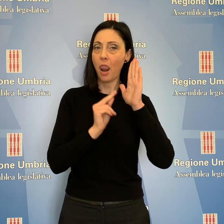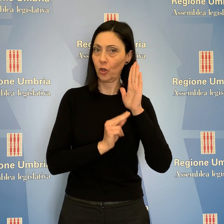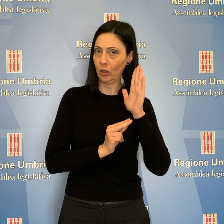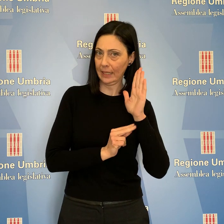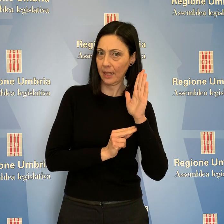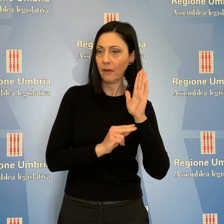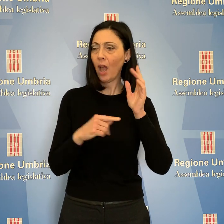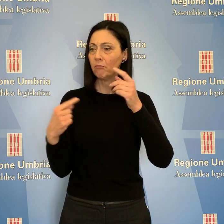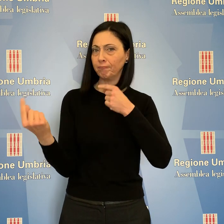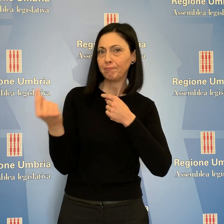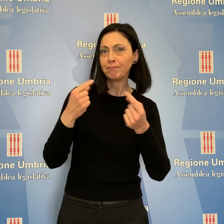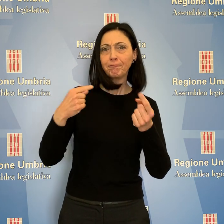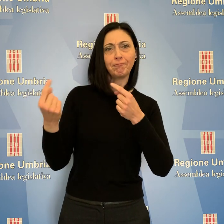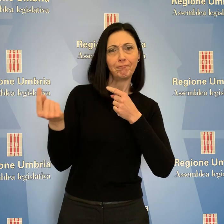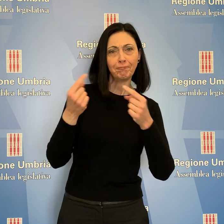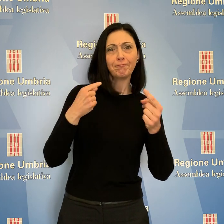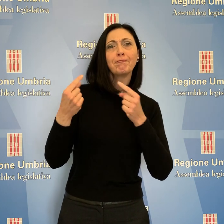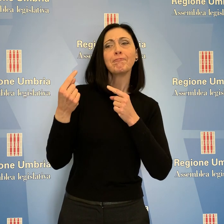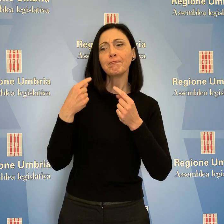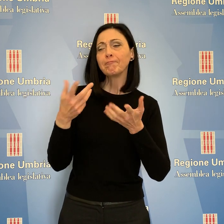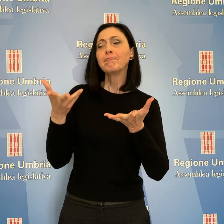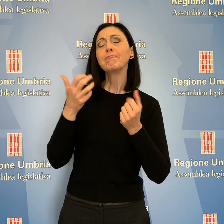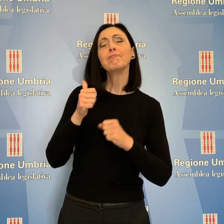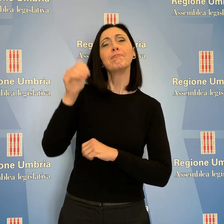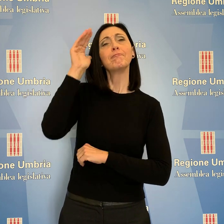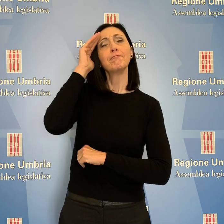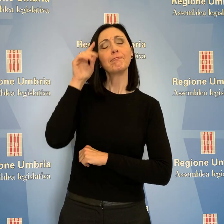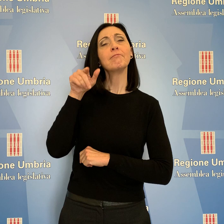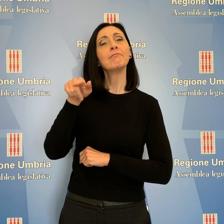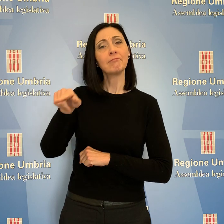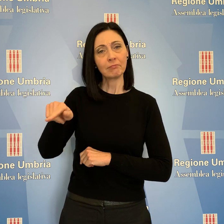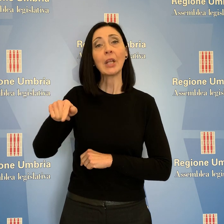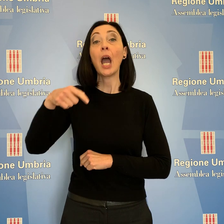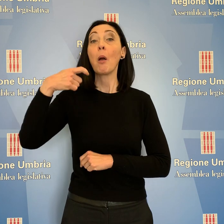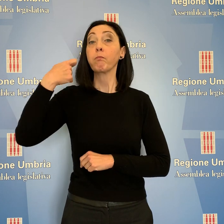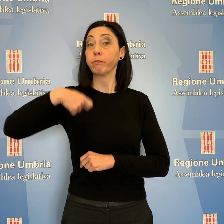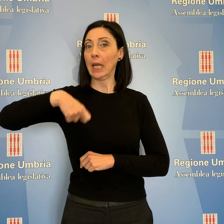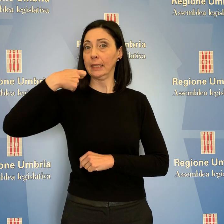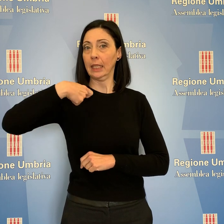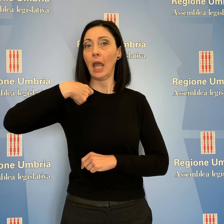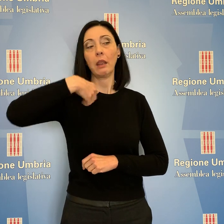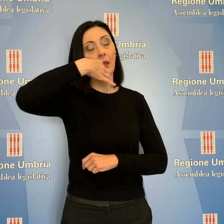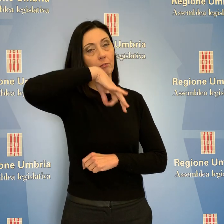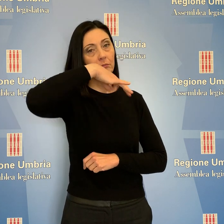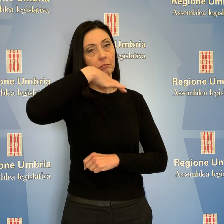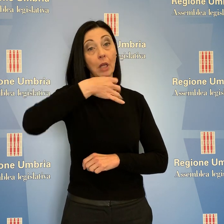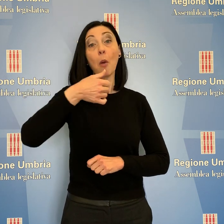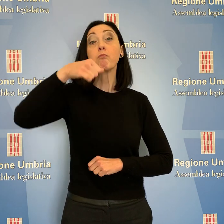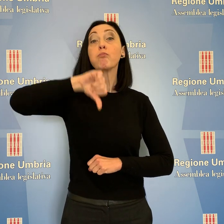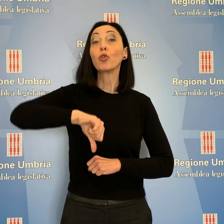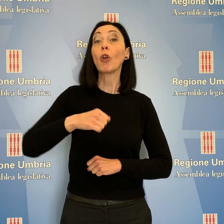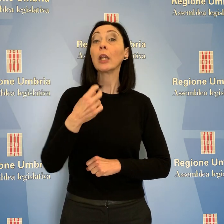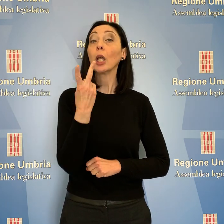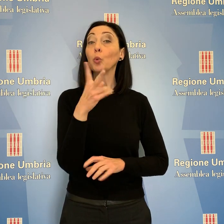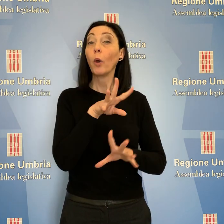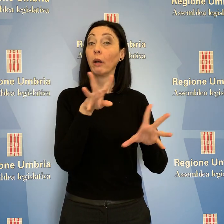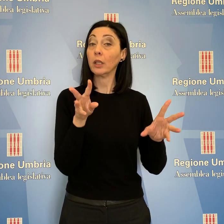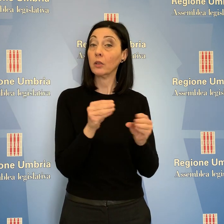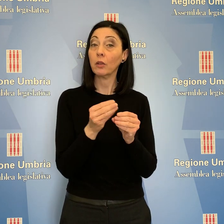atto dopo un articolato dibattito della relazione della Presidente. Sono state bocciate due risoluzioni presentate